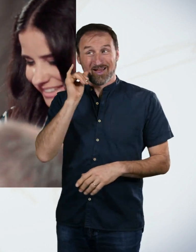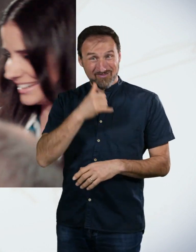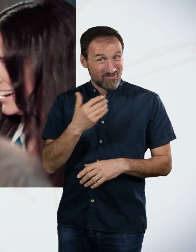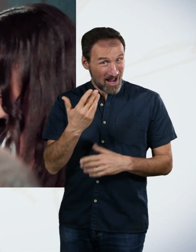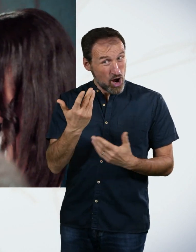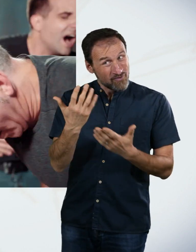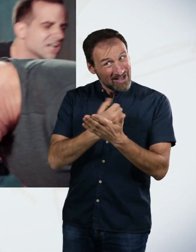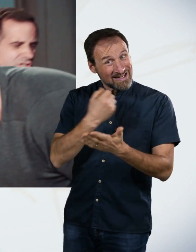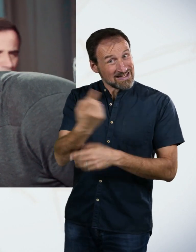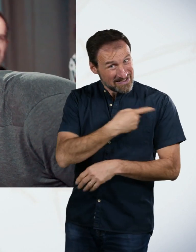Beachtung.